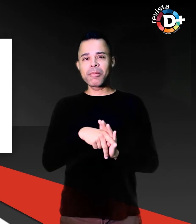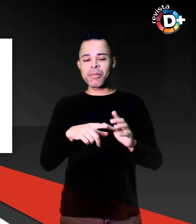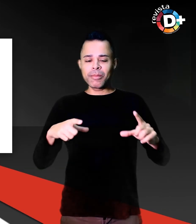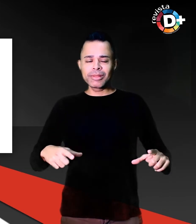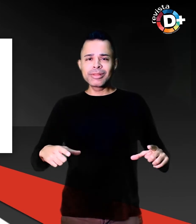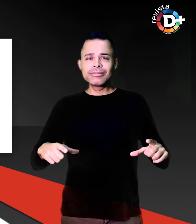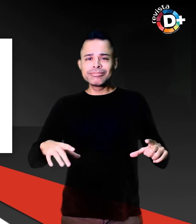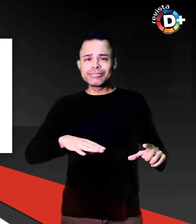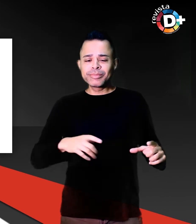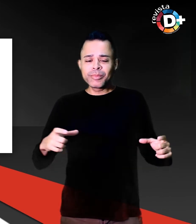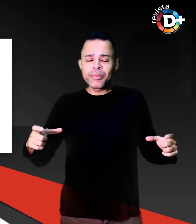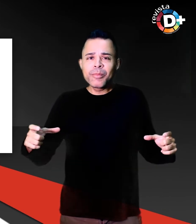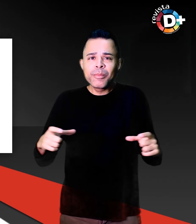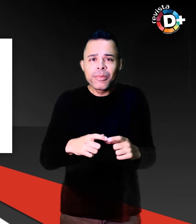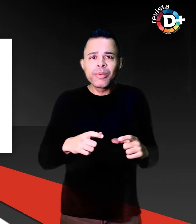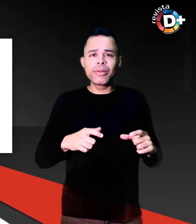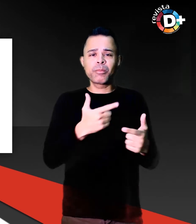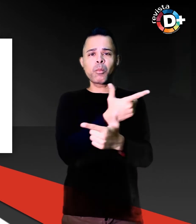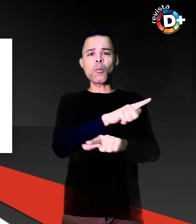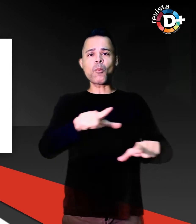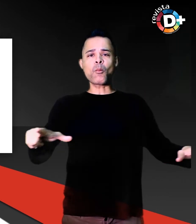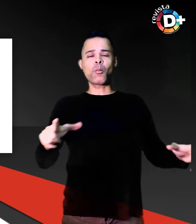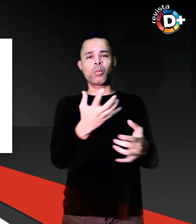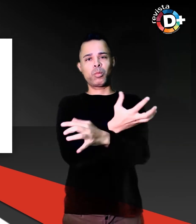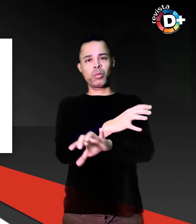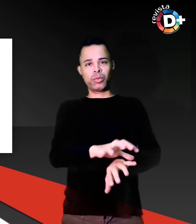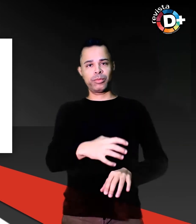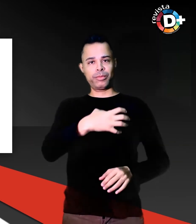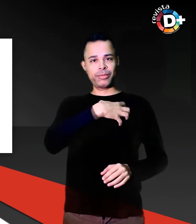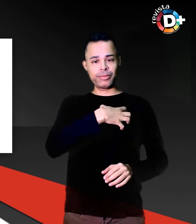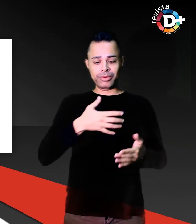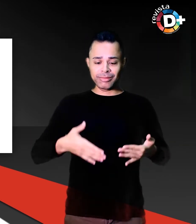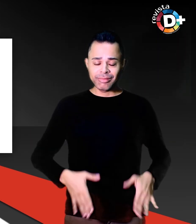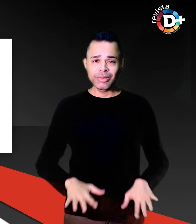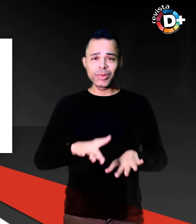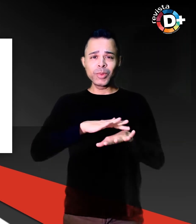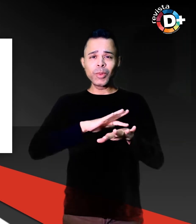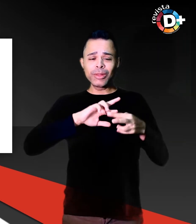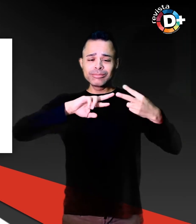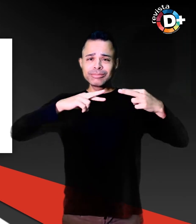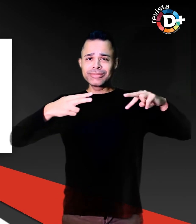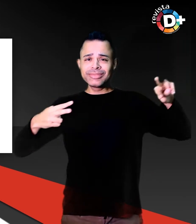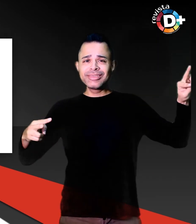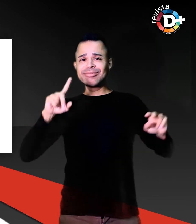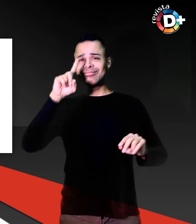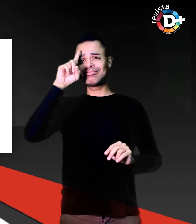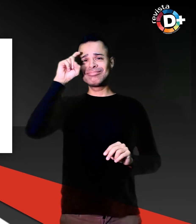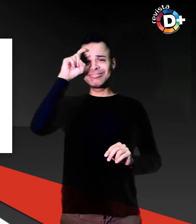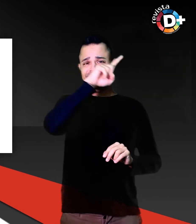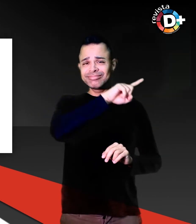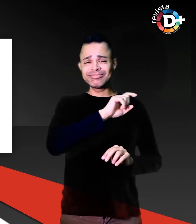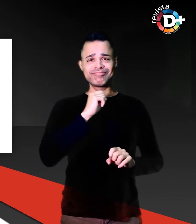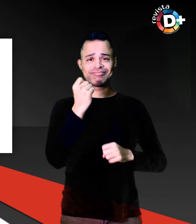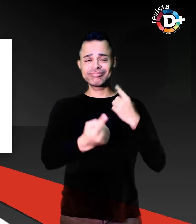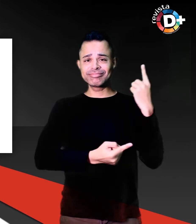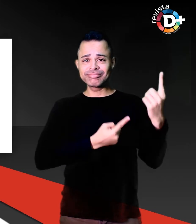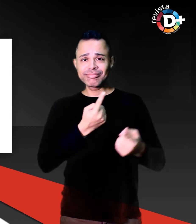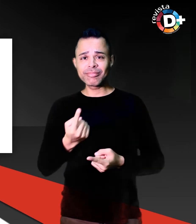artrogripose múltipla congênita em que as pernas são atrofiadas os braços colados no